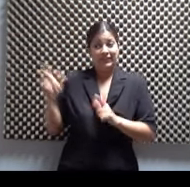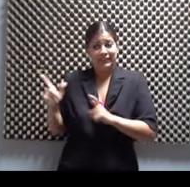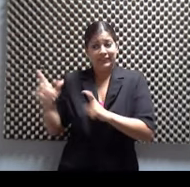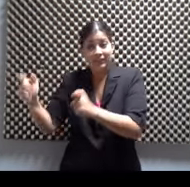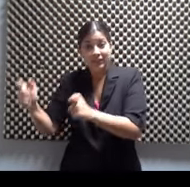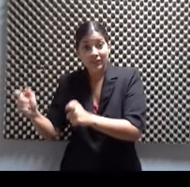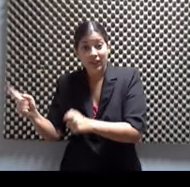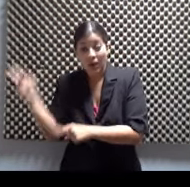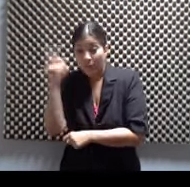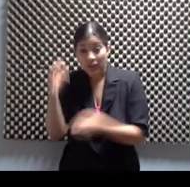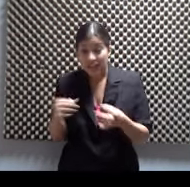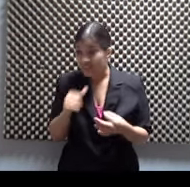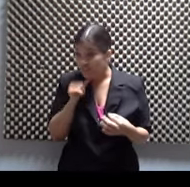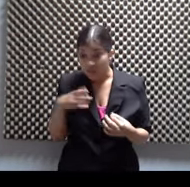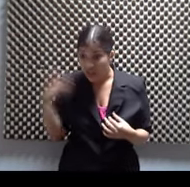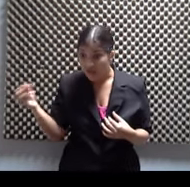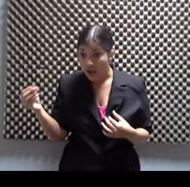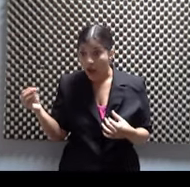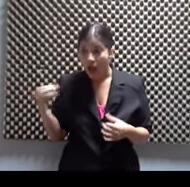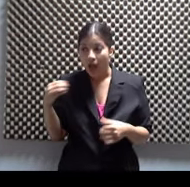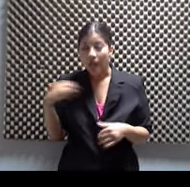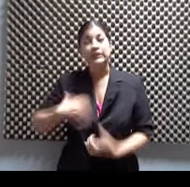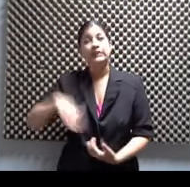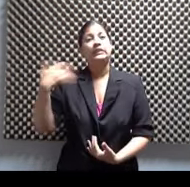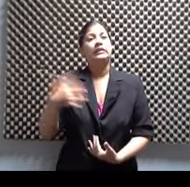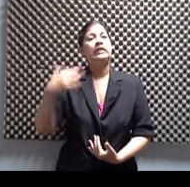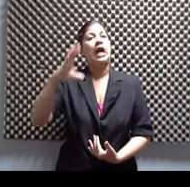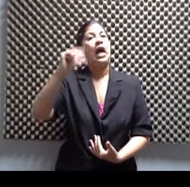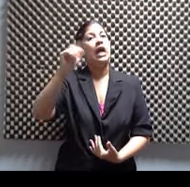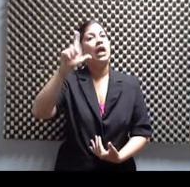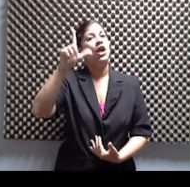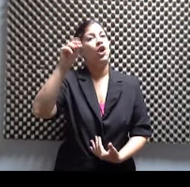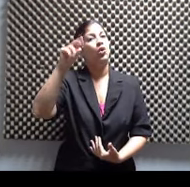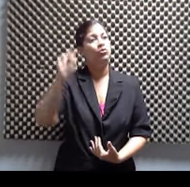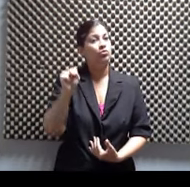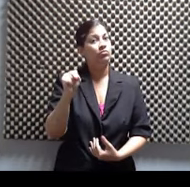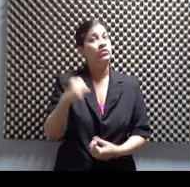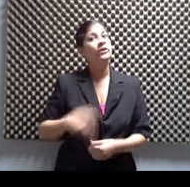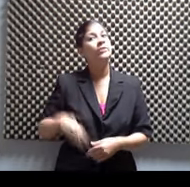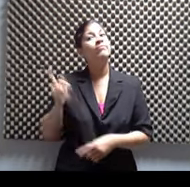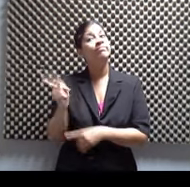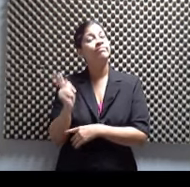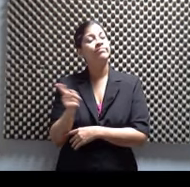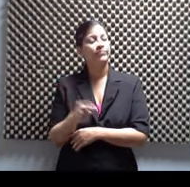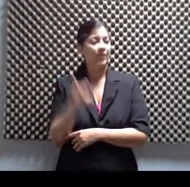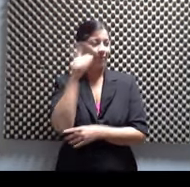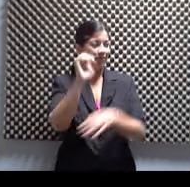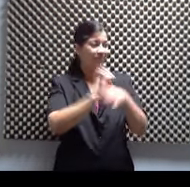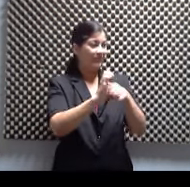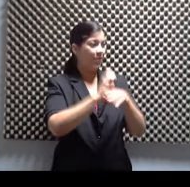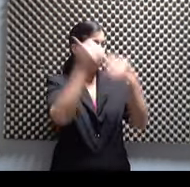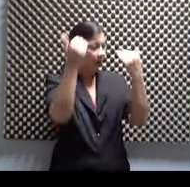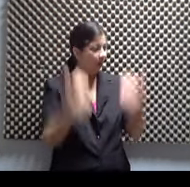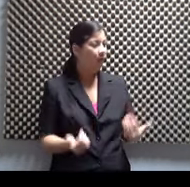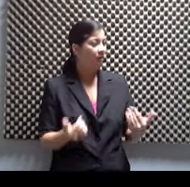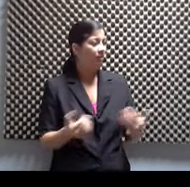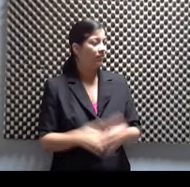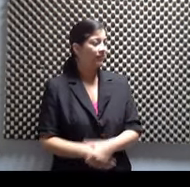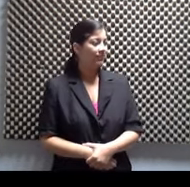mira, hello. No, no, no. ¿Puedo ensayo ahora? Tenemos ensayo. Tenemos ensayo ahora. Tú puedes creer esto, reina. Y mira qué feliz ella está aquí